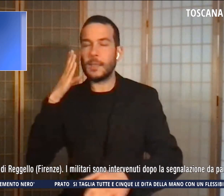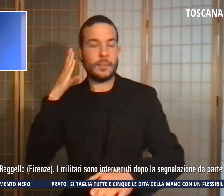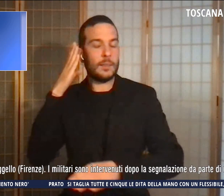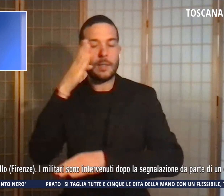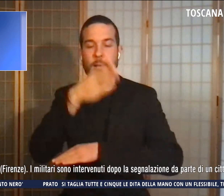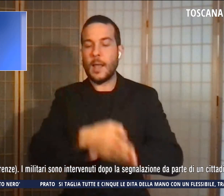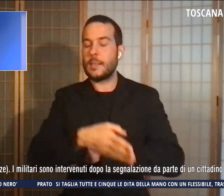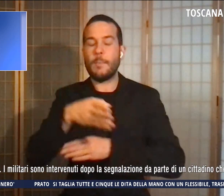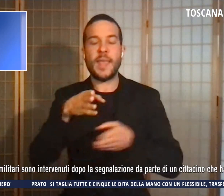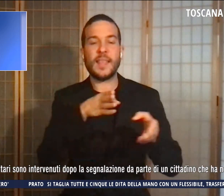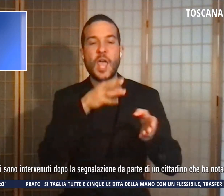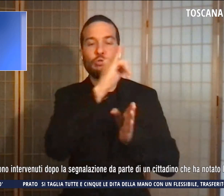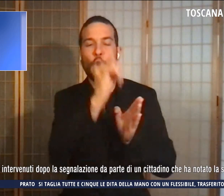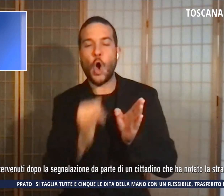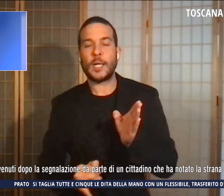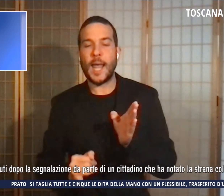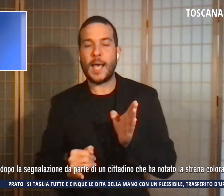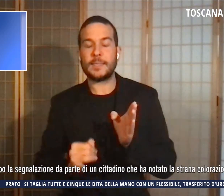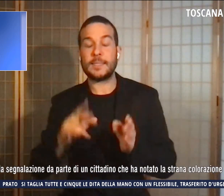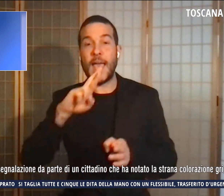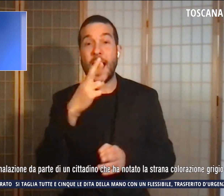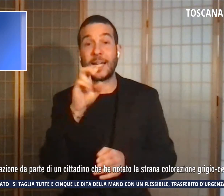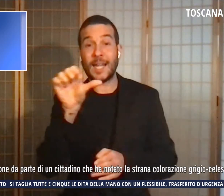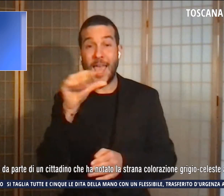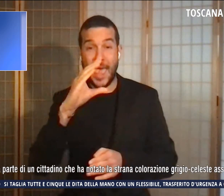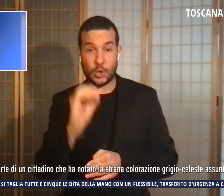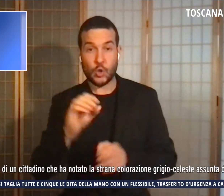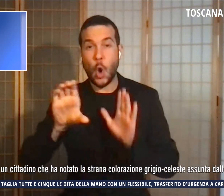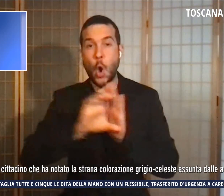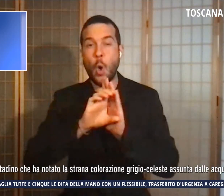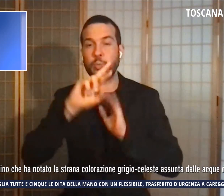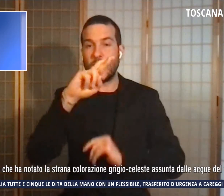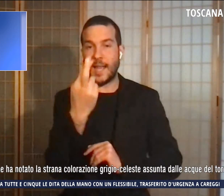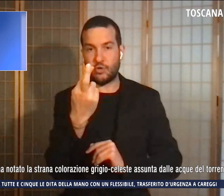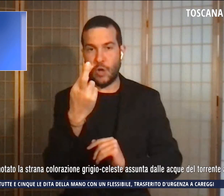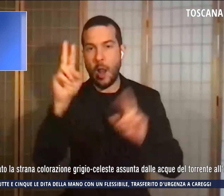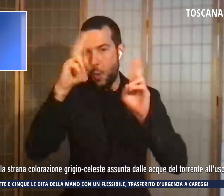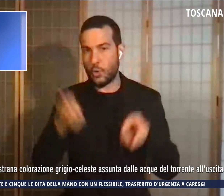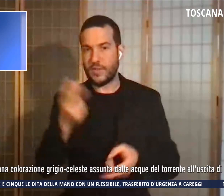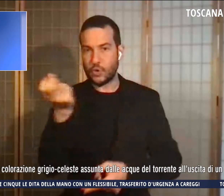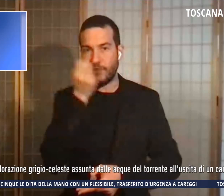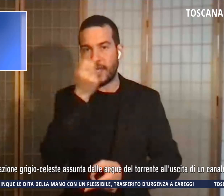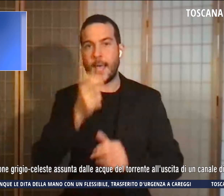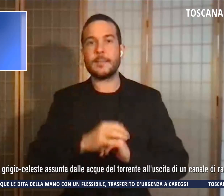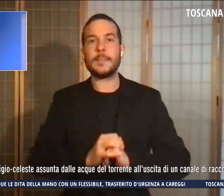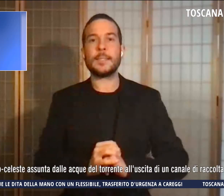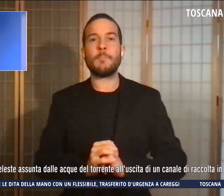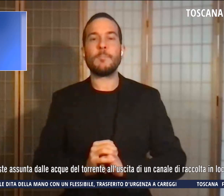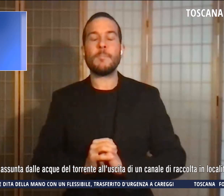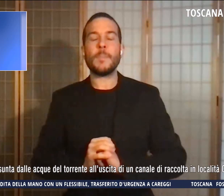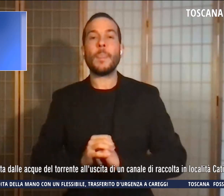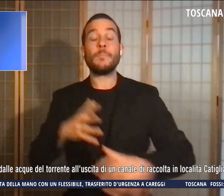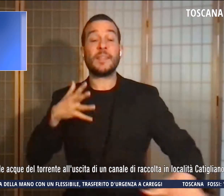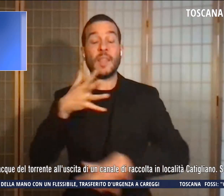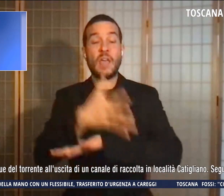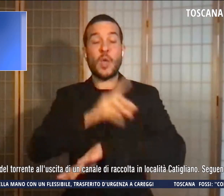Resco nel comune di Reggello, provincia di Firenze. sono intervenuti dopo la